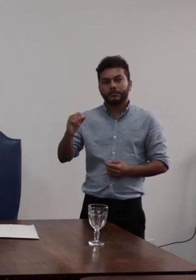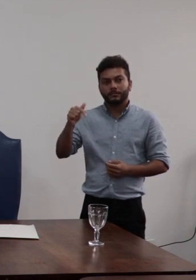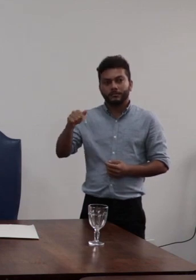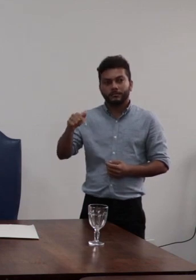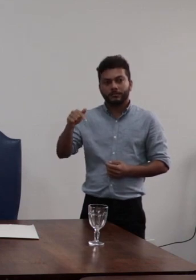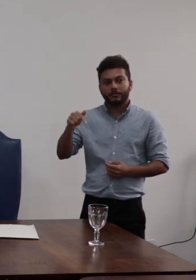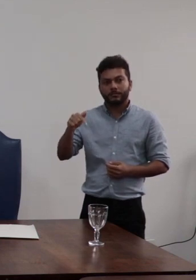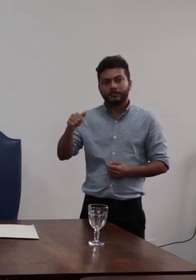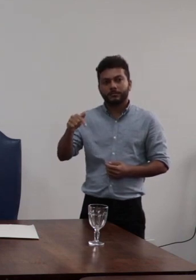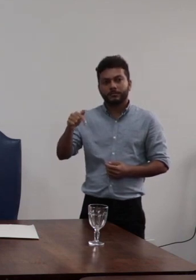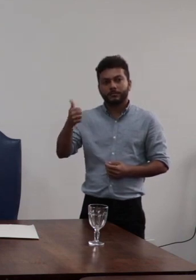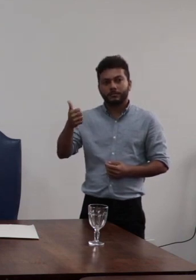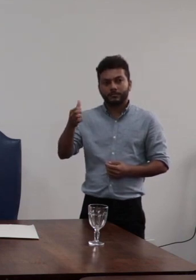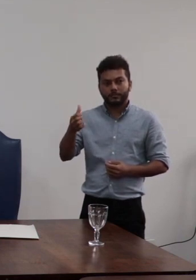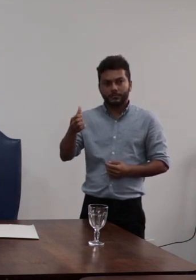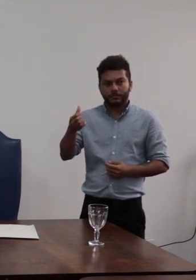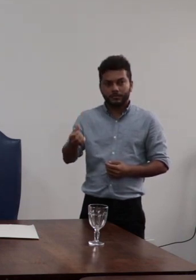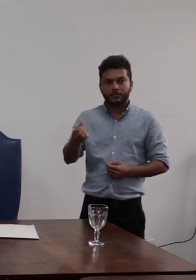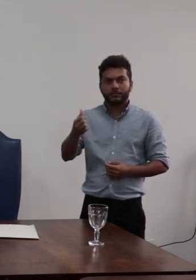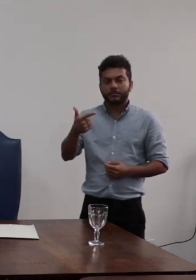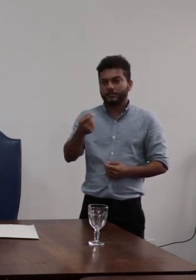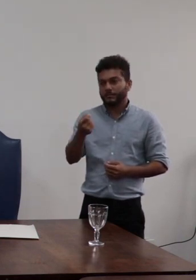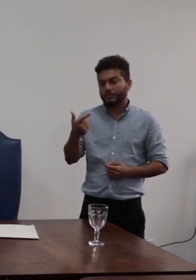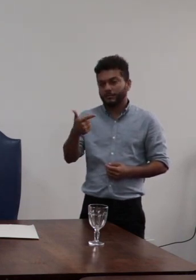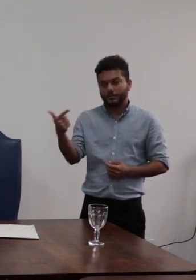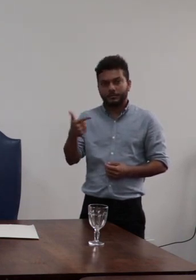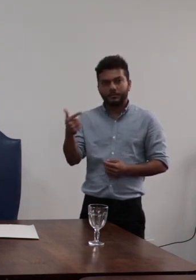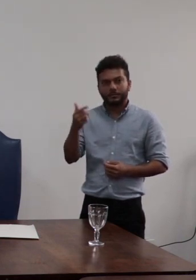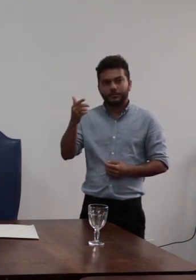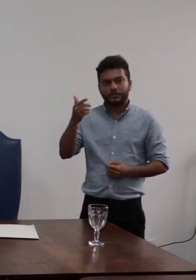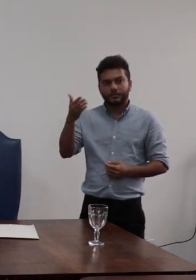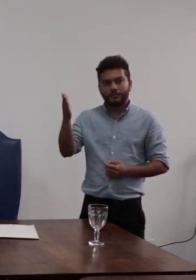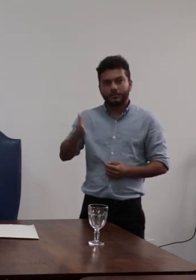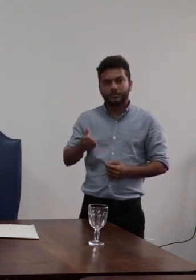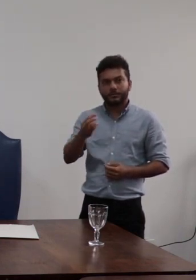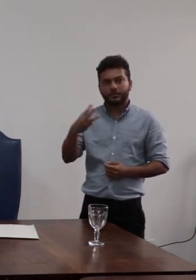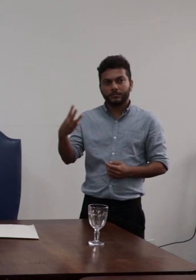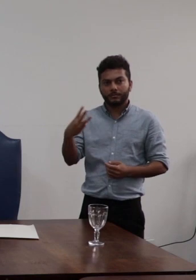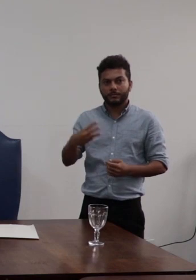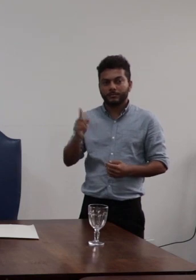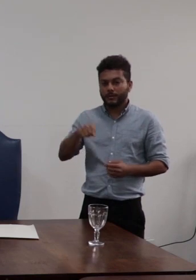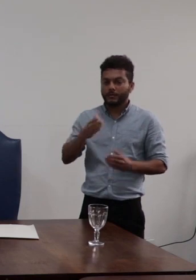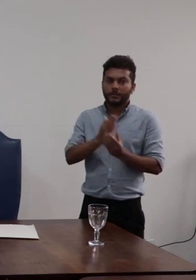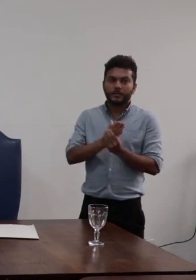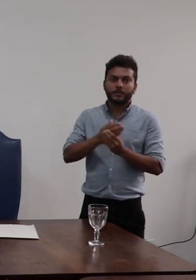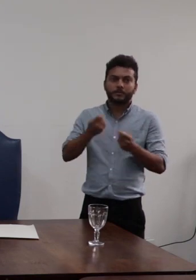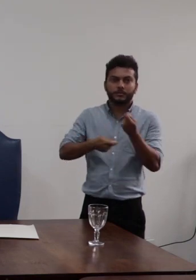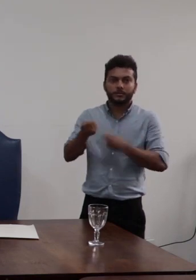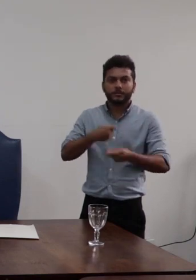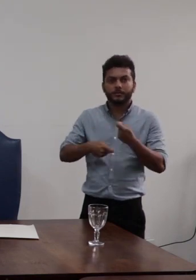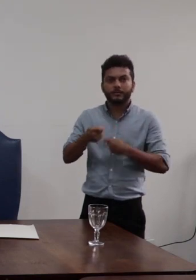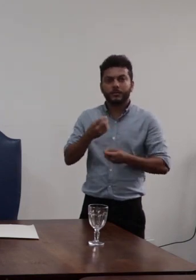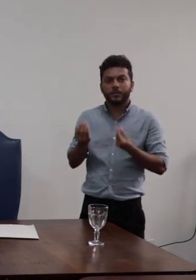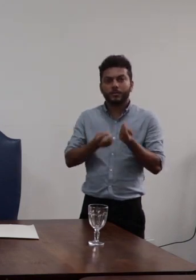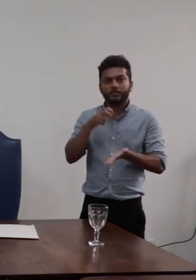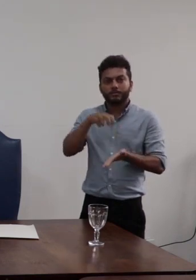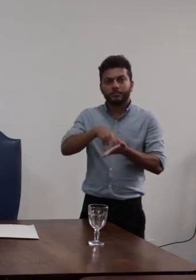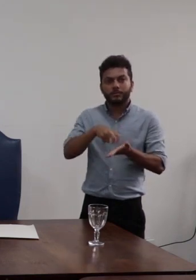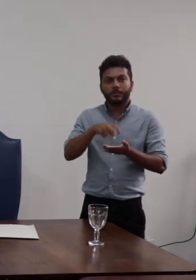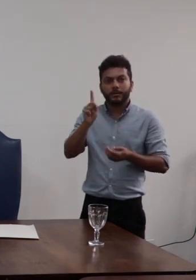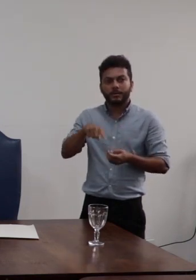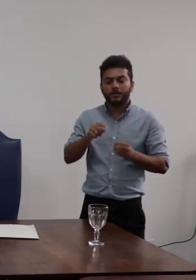716 2022 33 processo administrativo disciplinar para apurar responsabilidade